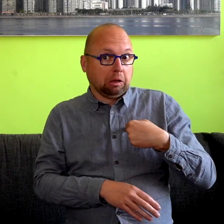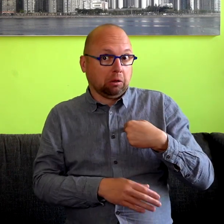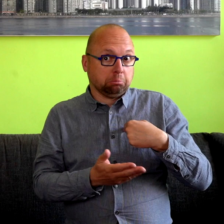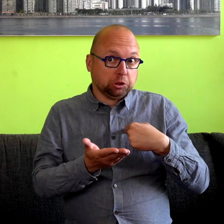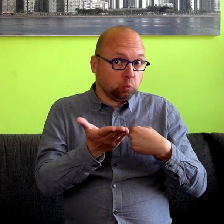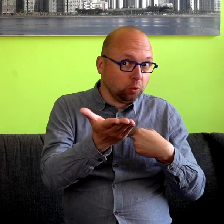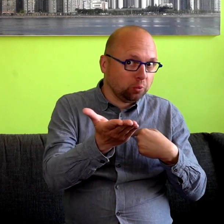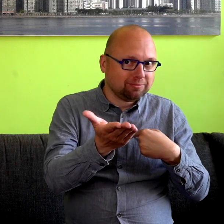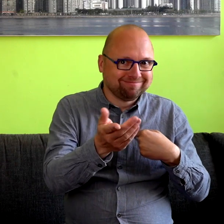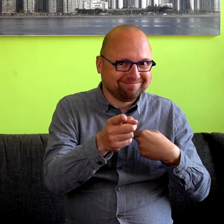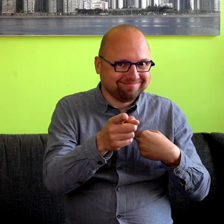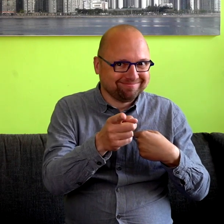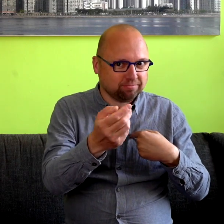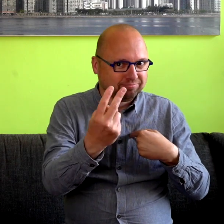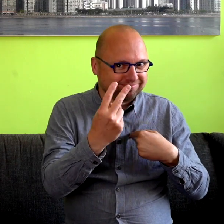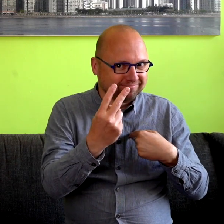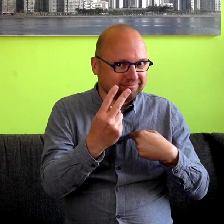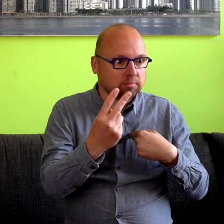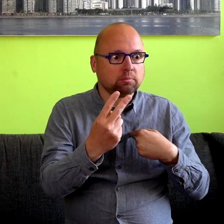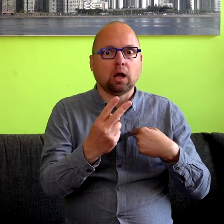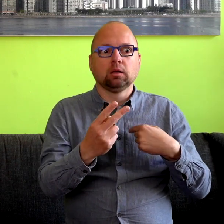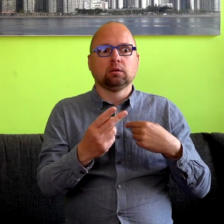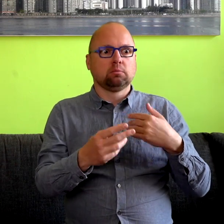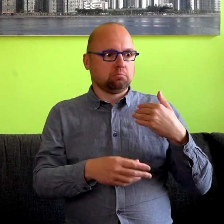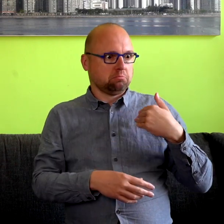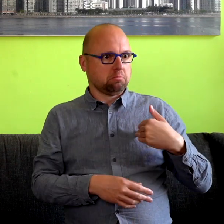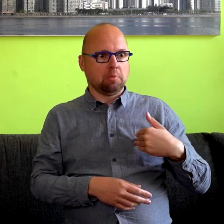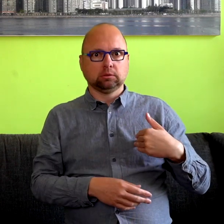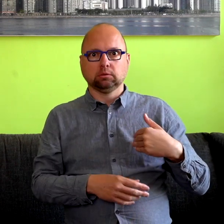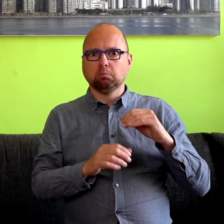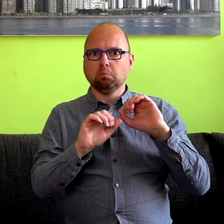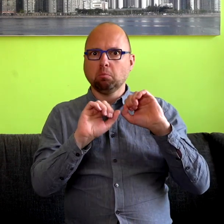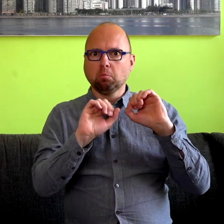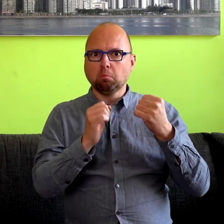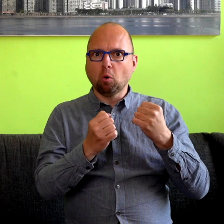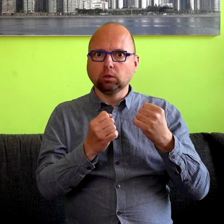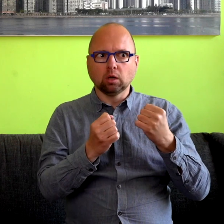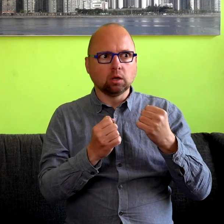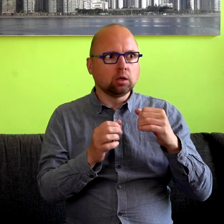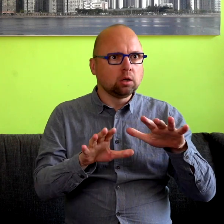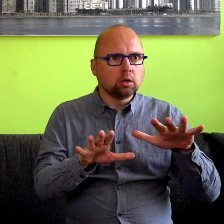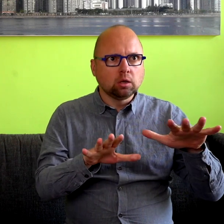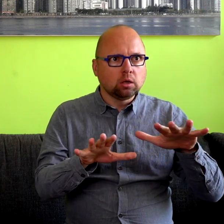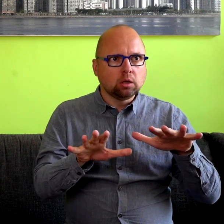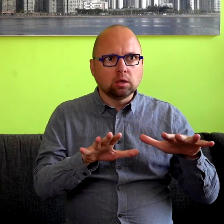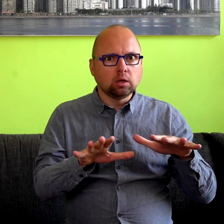ook problemen hebben met communicatie en het gehoor. Denk aan een druk café, aan een feestje,